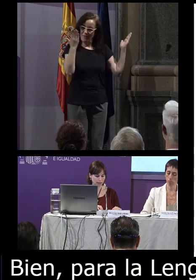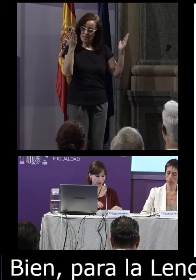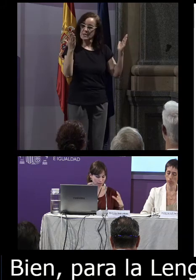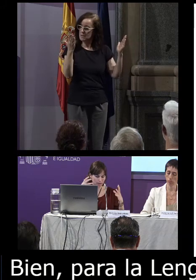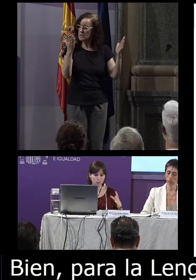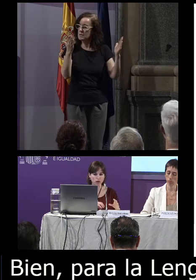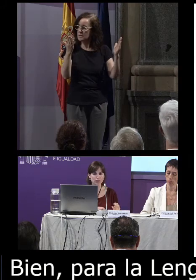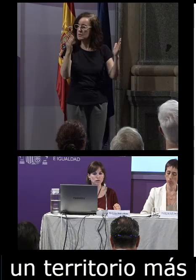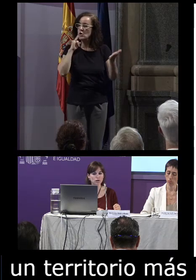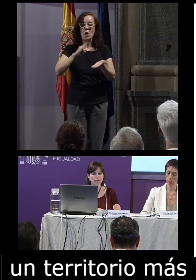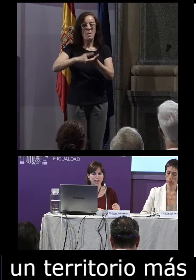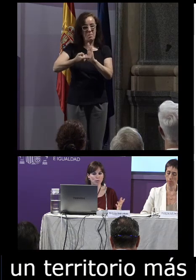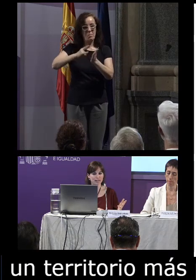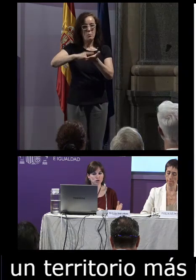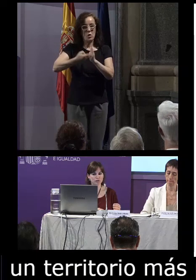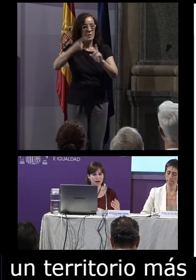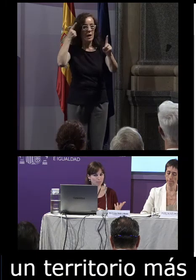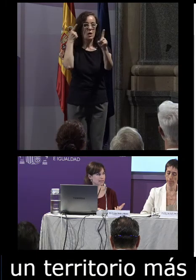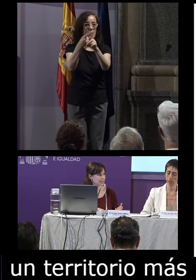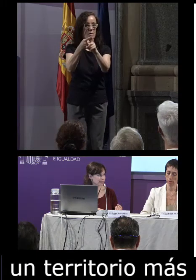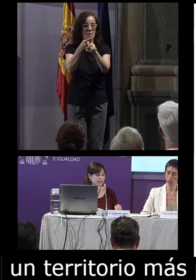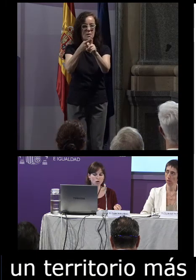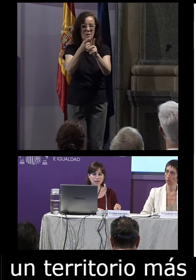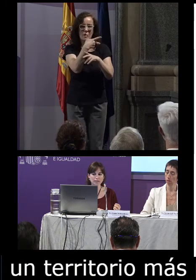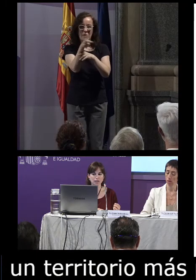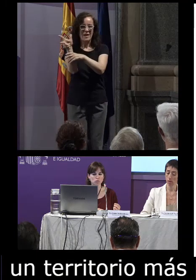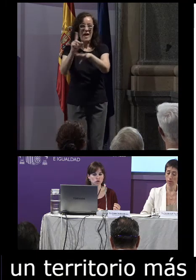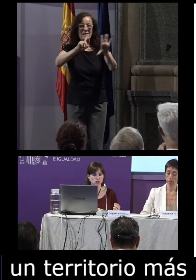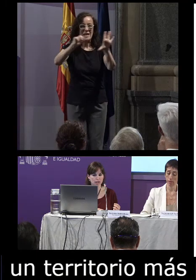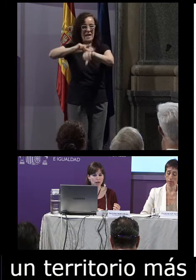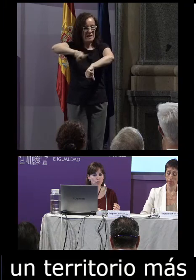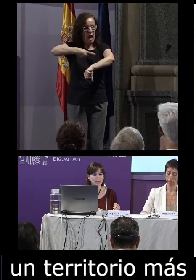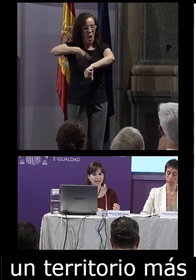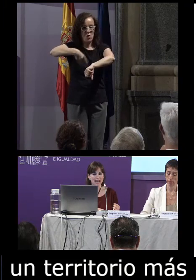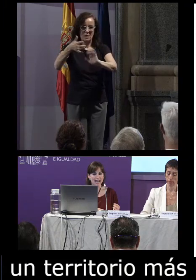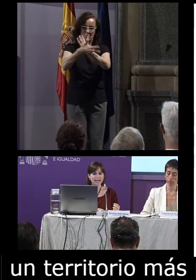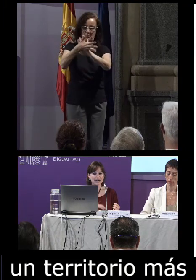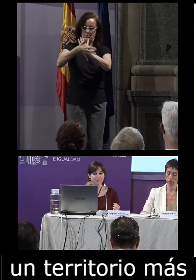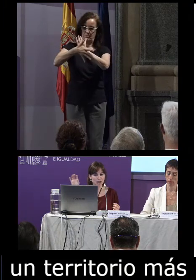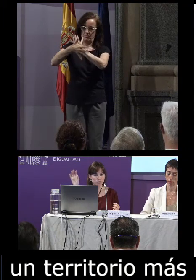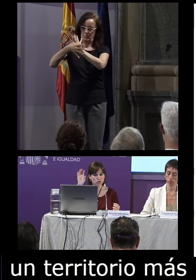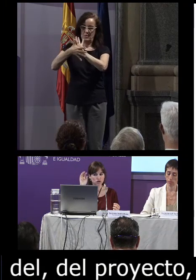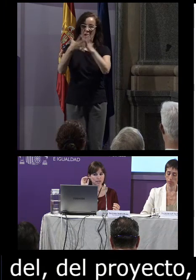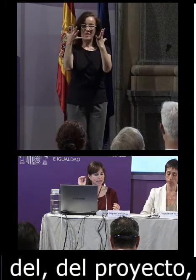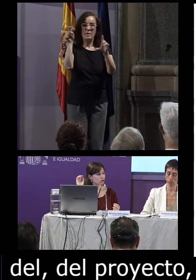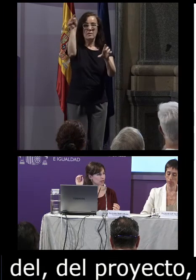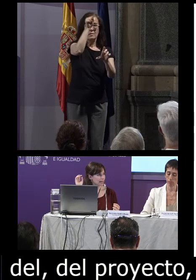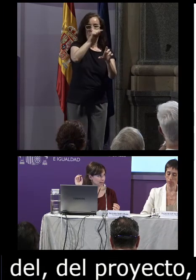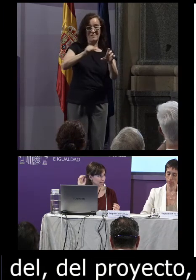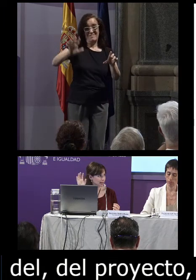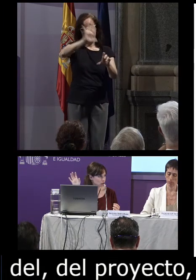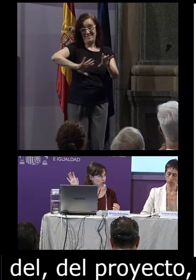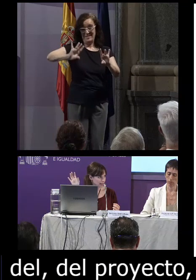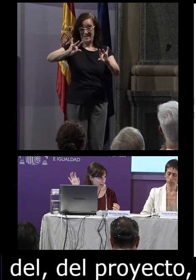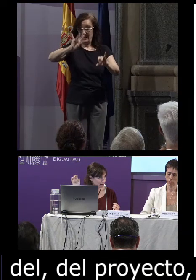proyecto el objetivo es filmar más de 60 horas de discurso signado en 10 puntos distintos del